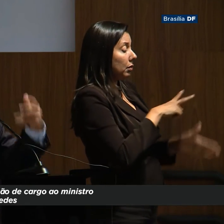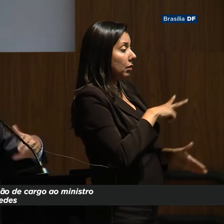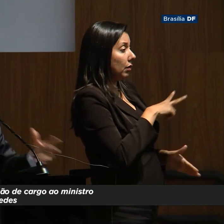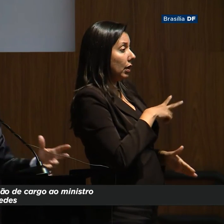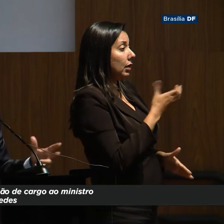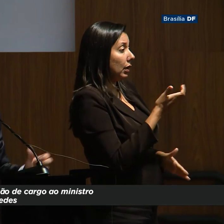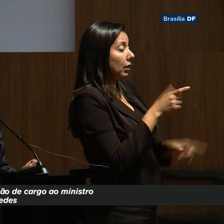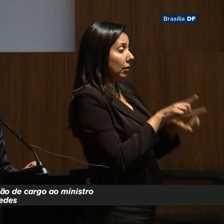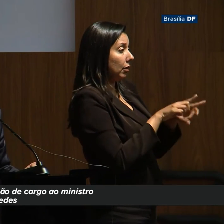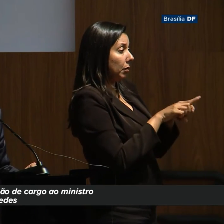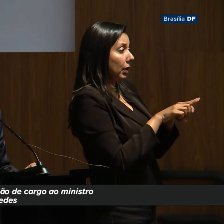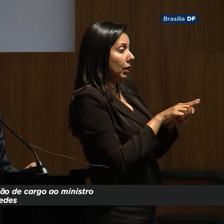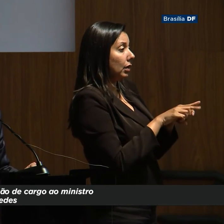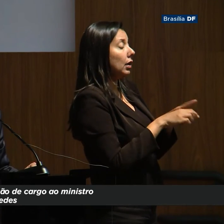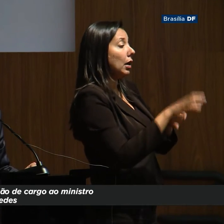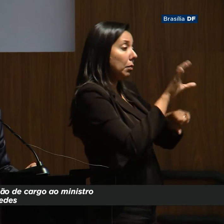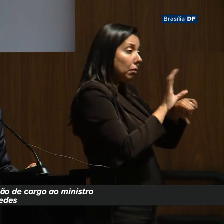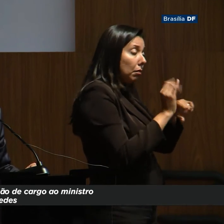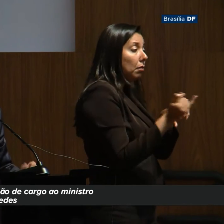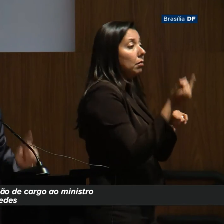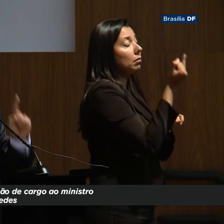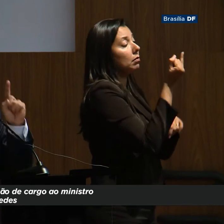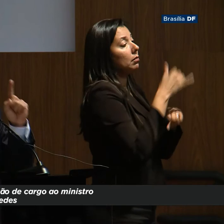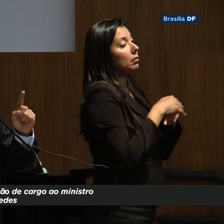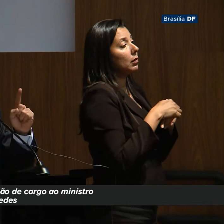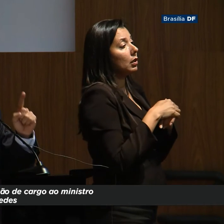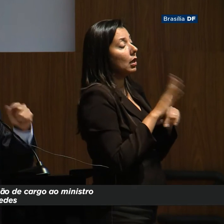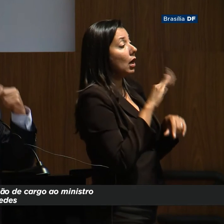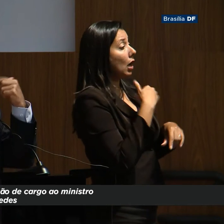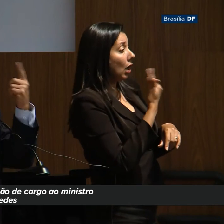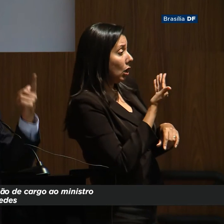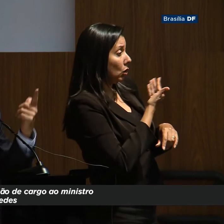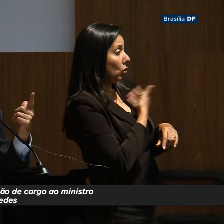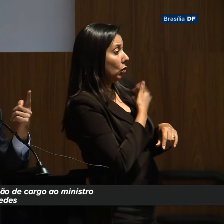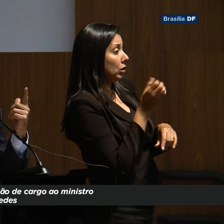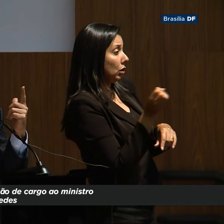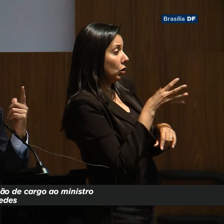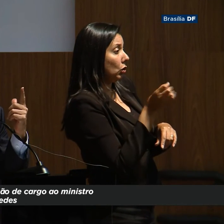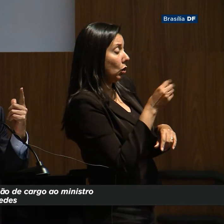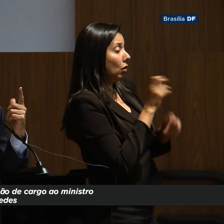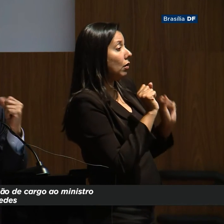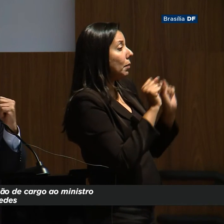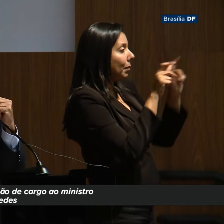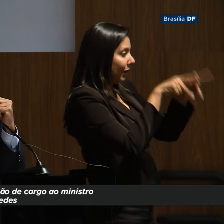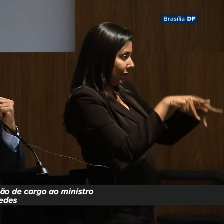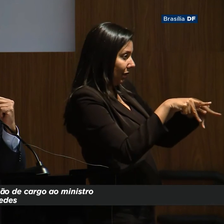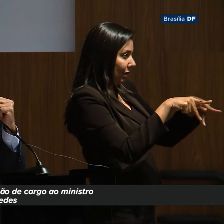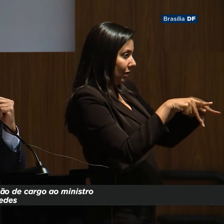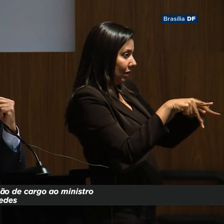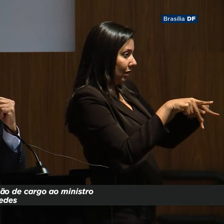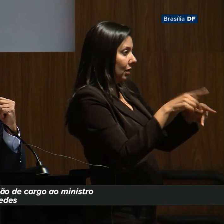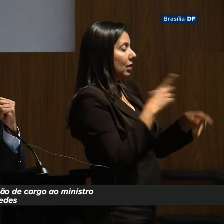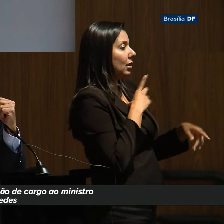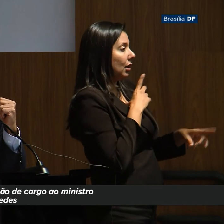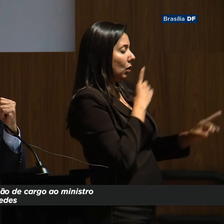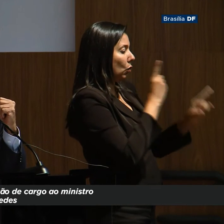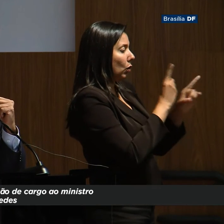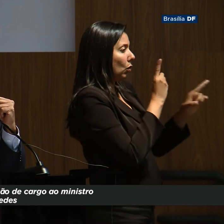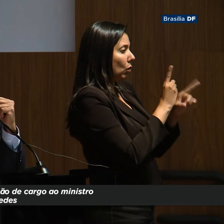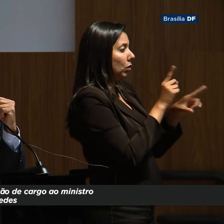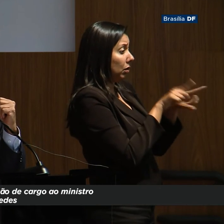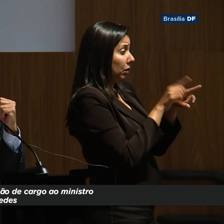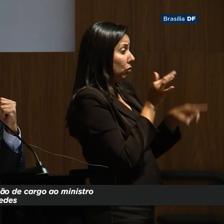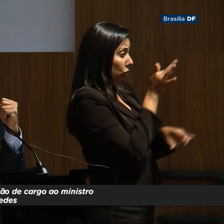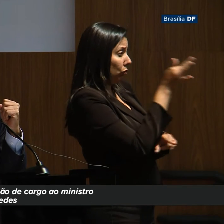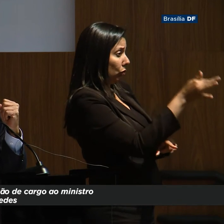rentistas, mas têm uma base de capital importante, a nossa nova Previdência, que está marcada ali, tem um encontro marcado ali na frente